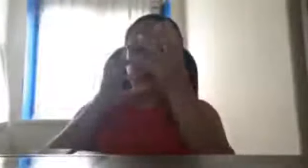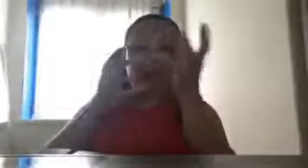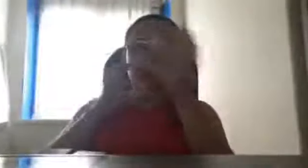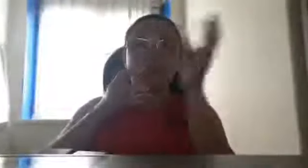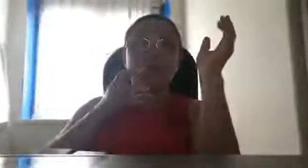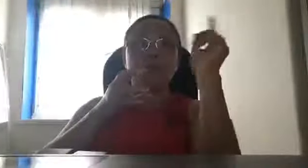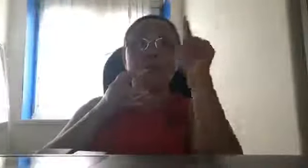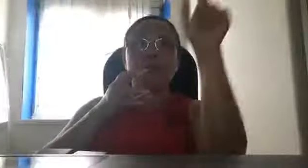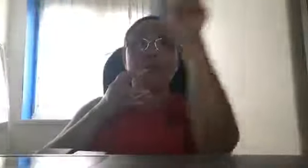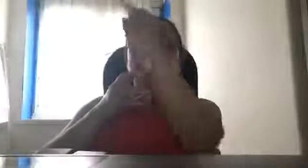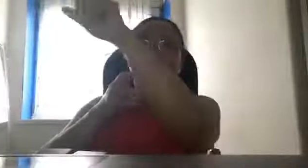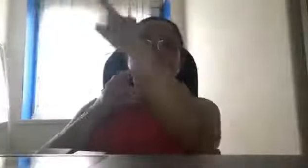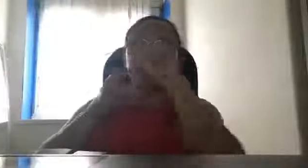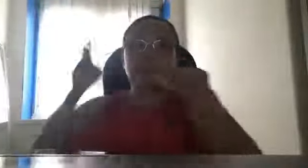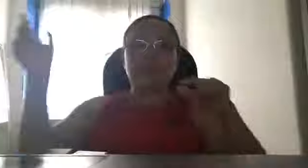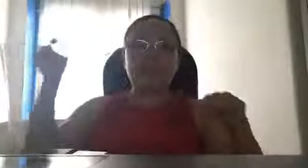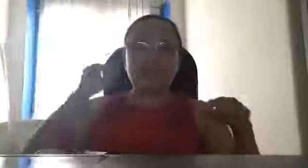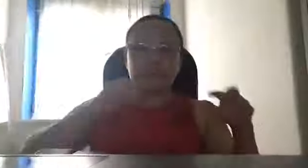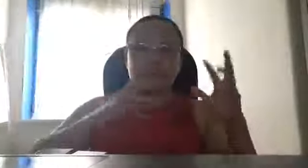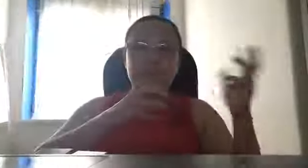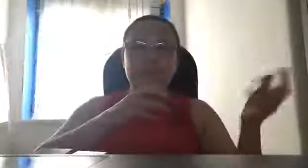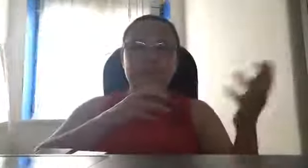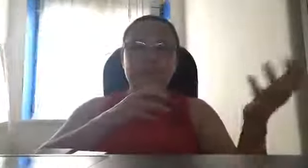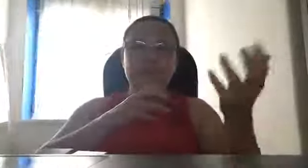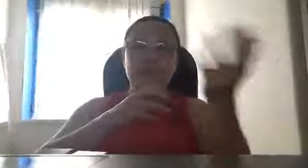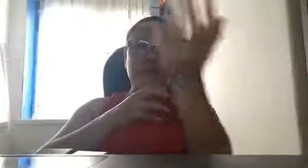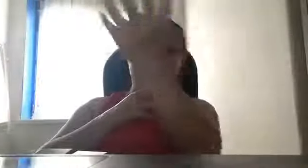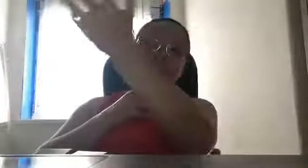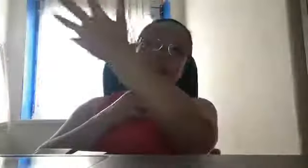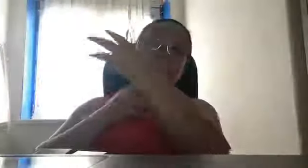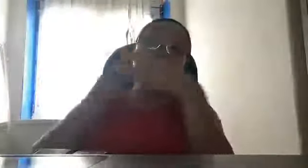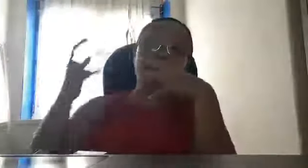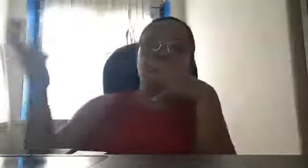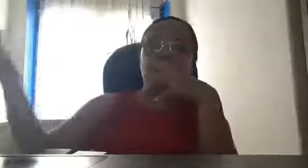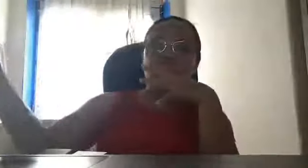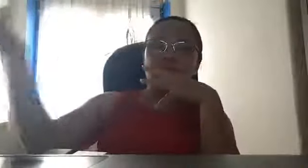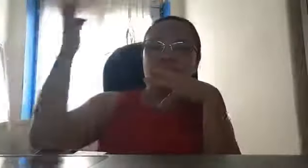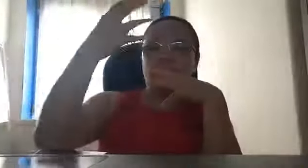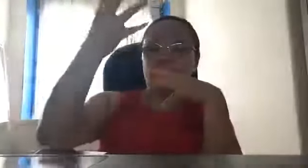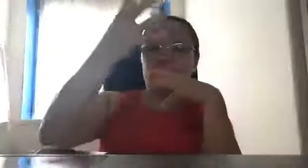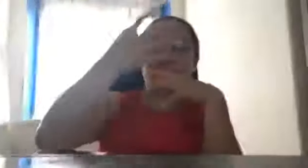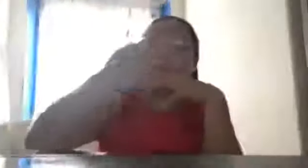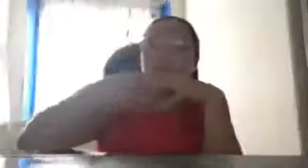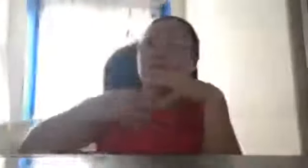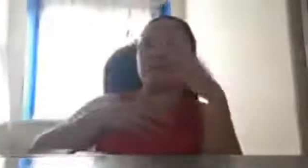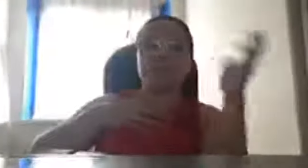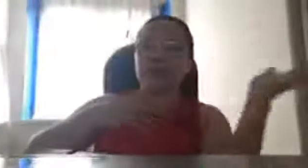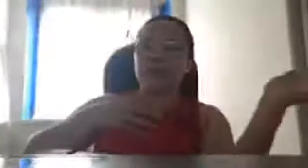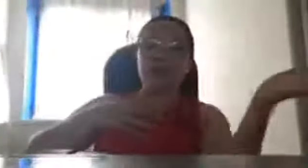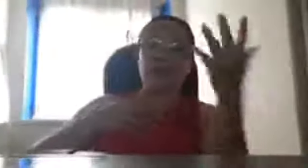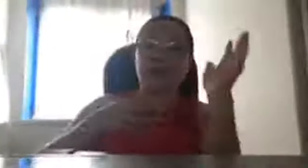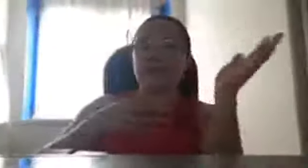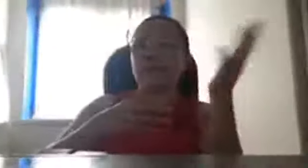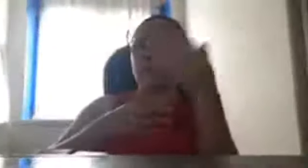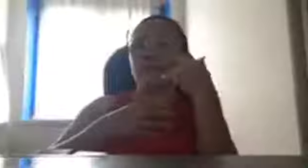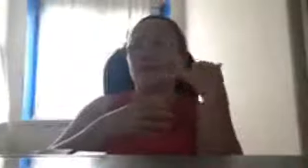kung anong part ng Pilipinas may pumapasok na airplane, warplane or